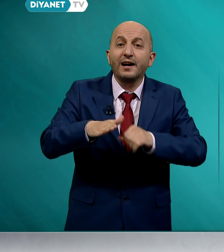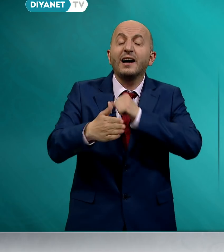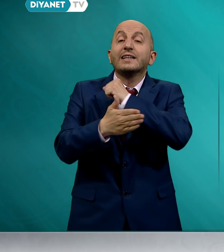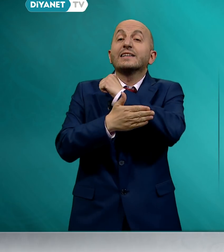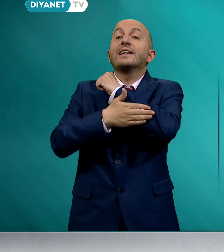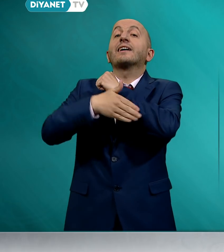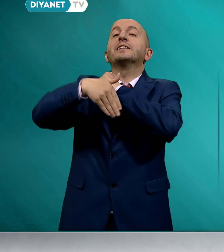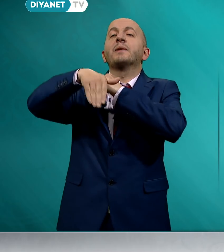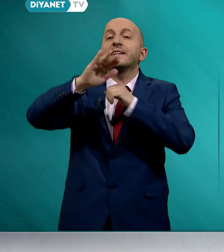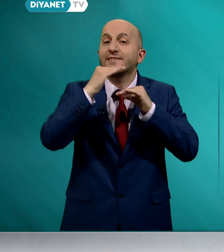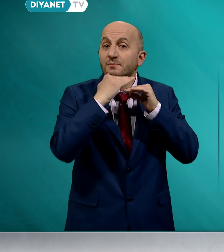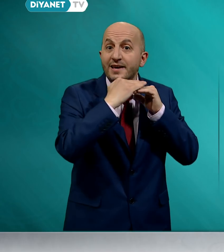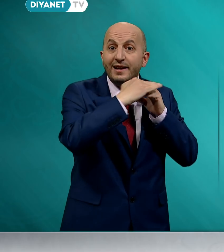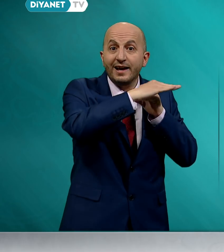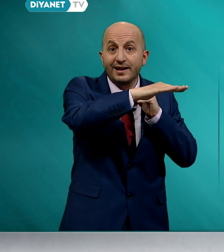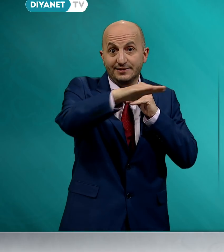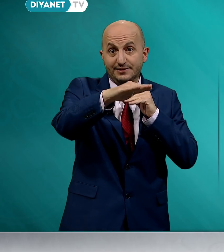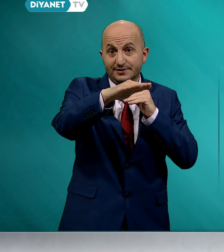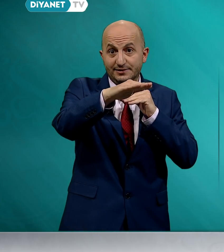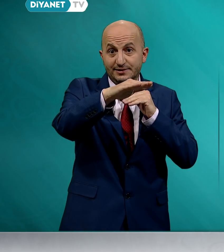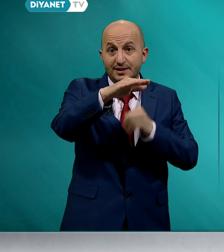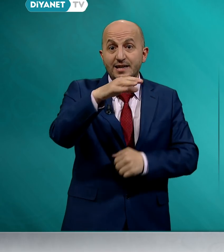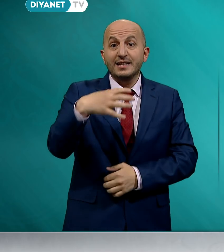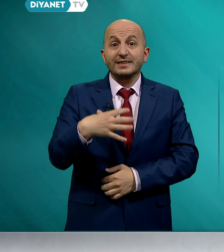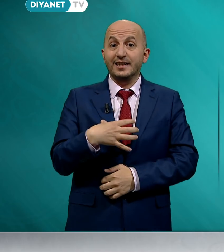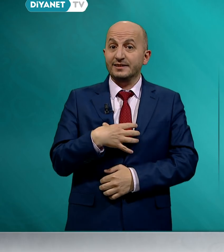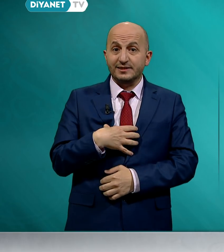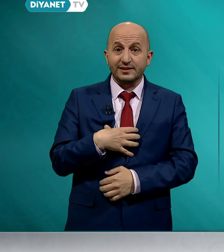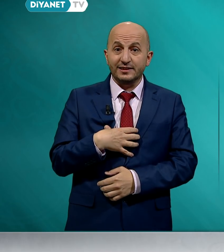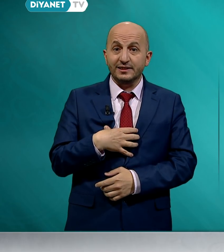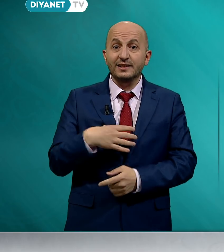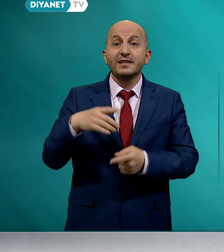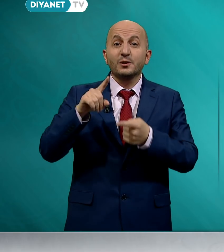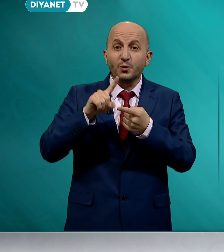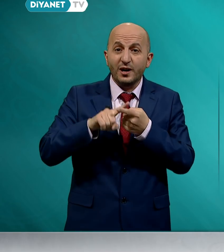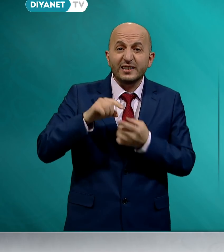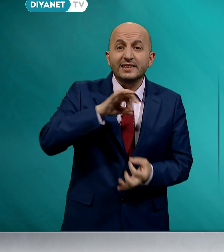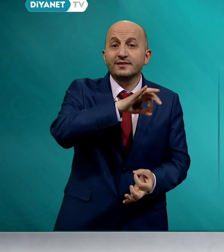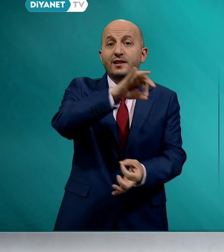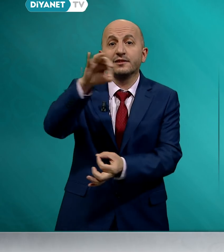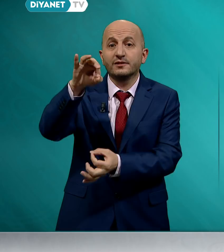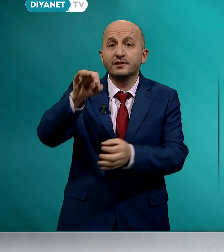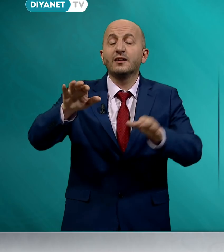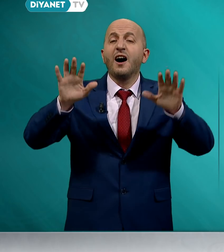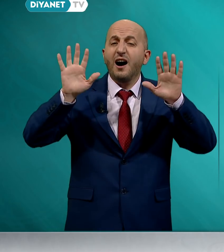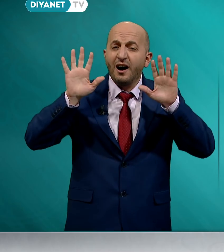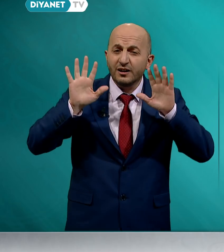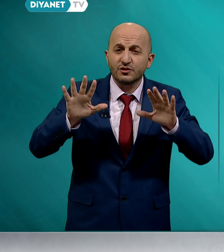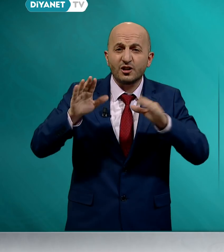yardım etmeyenler, kendisini ve insanlığı ancak